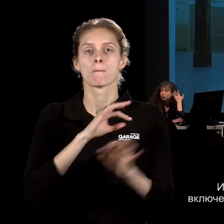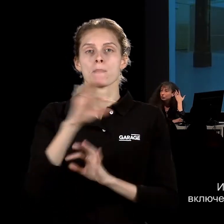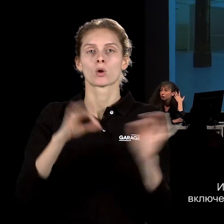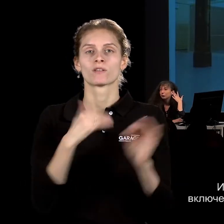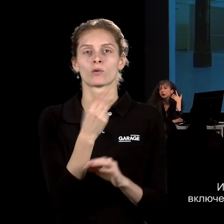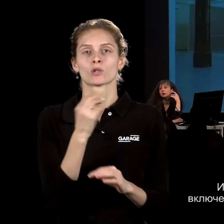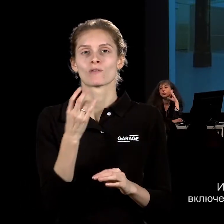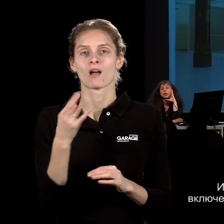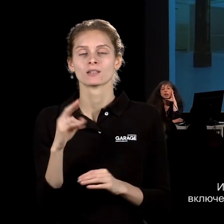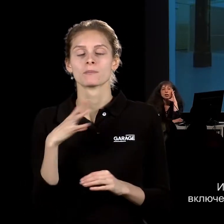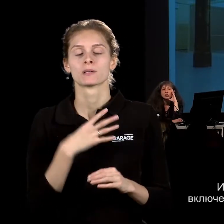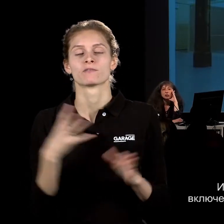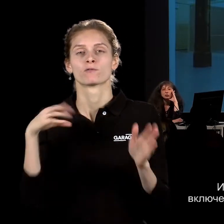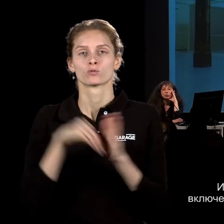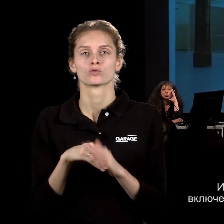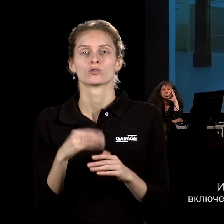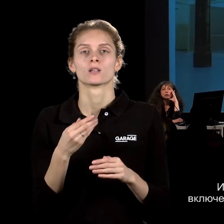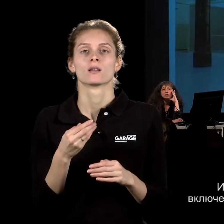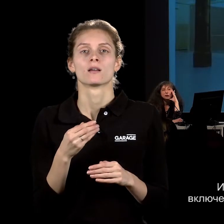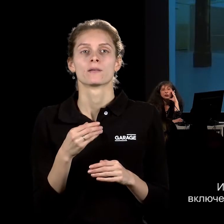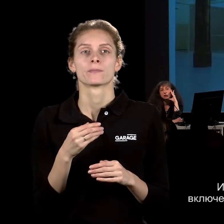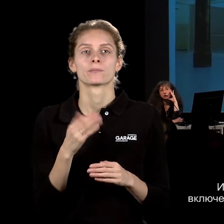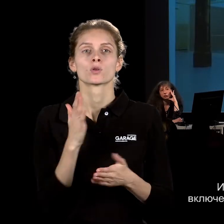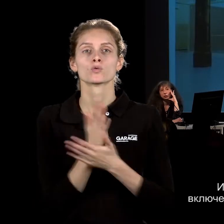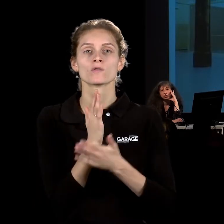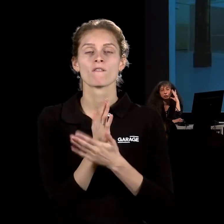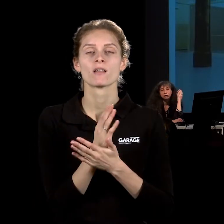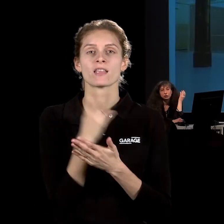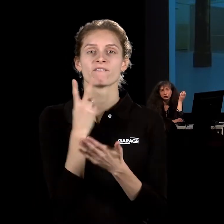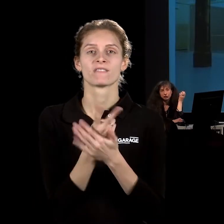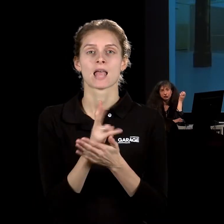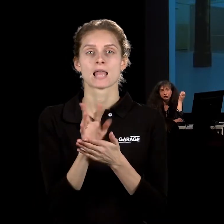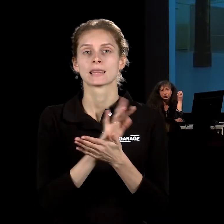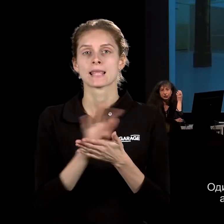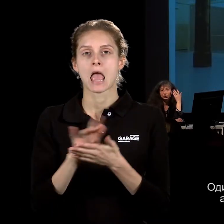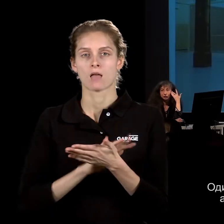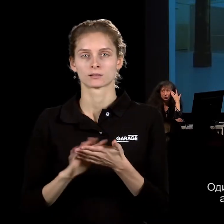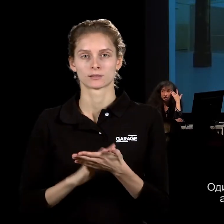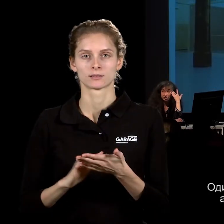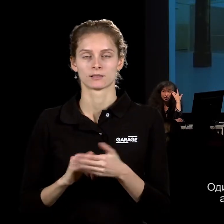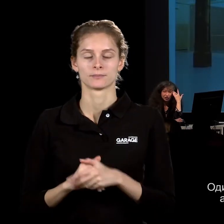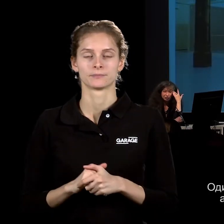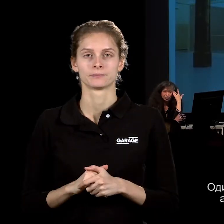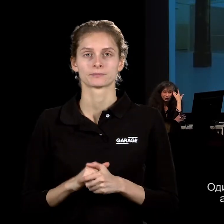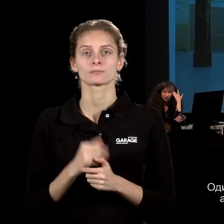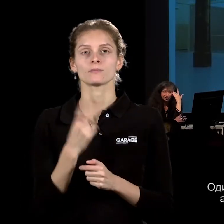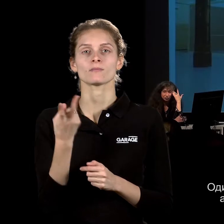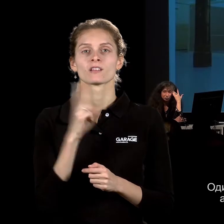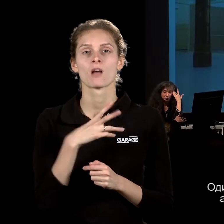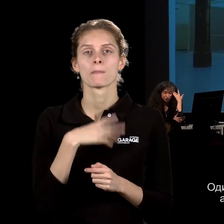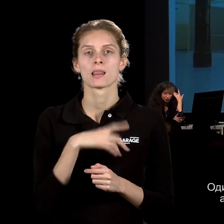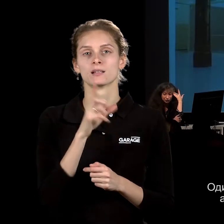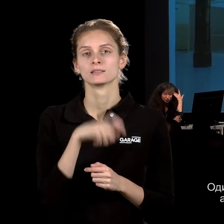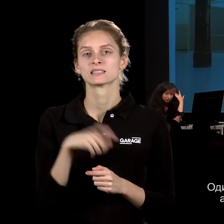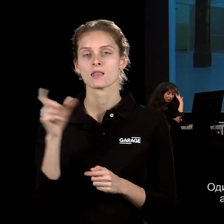включены в эту ретроспективу, существовали в виде текстов, причем там было два сценария. Один сценарий написал